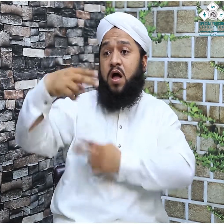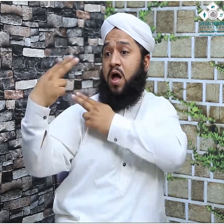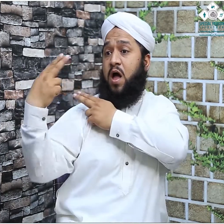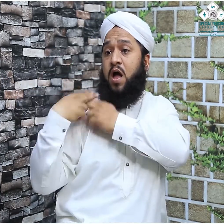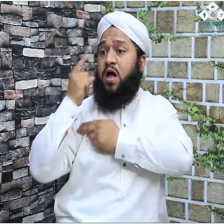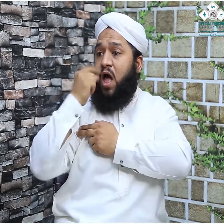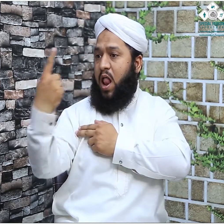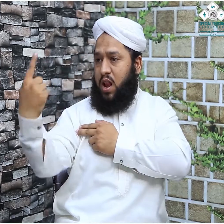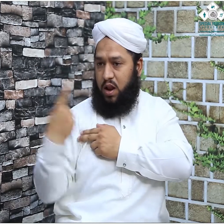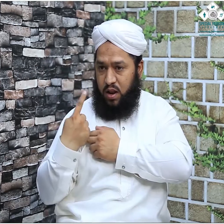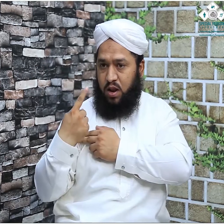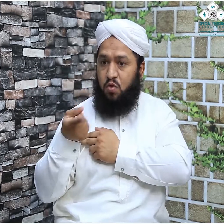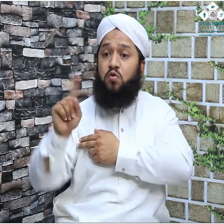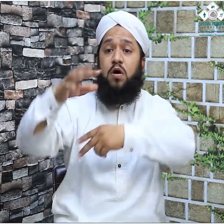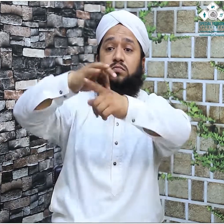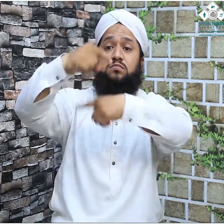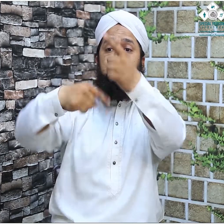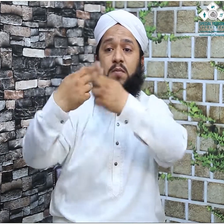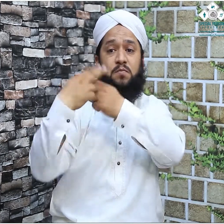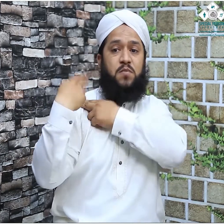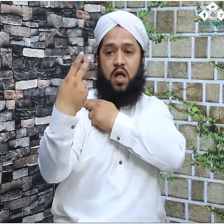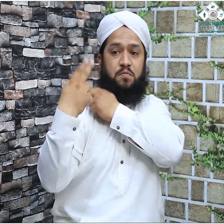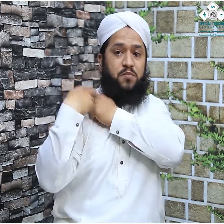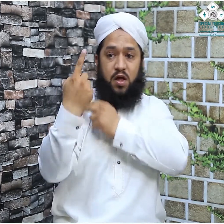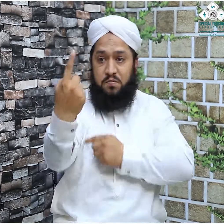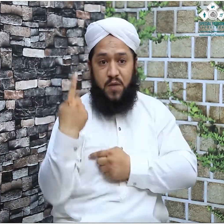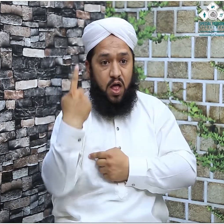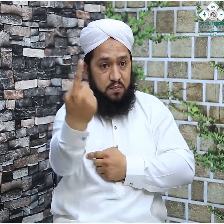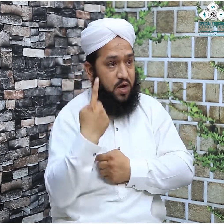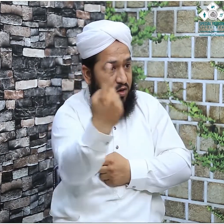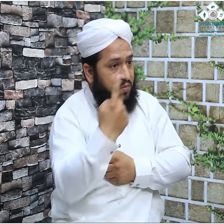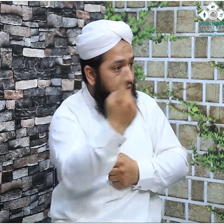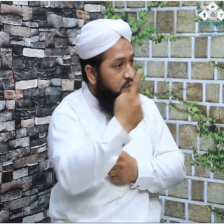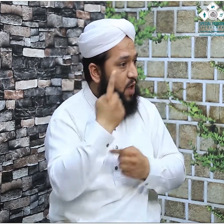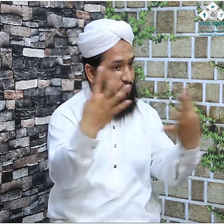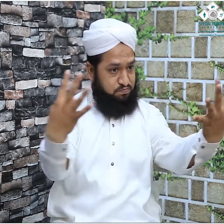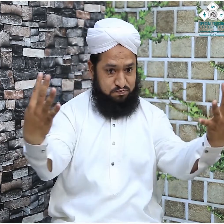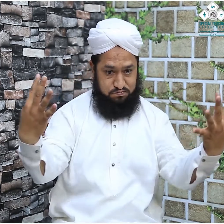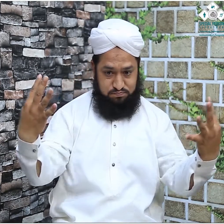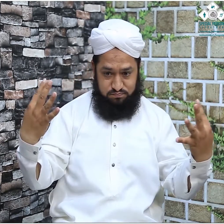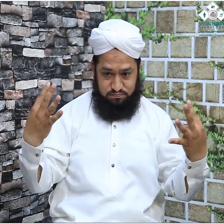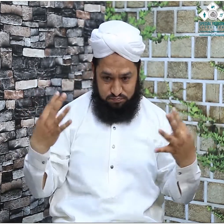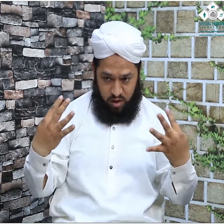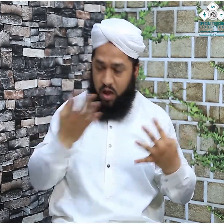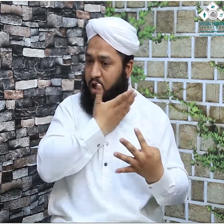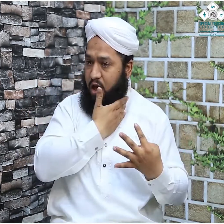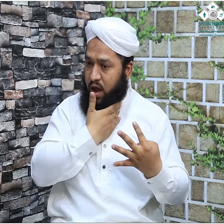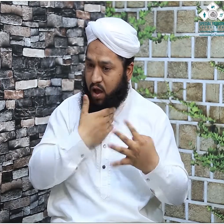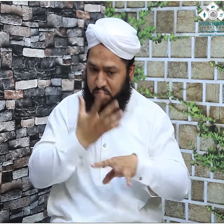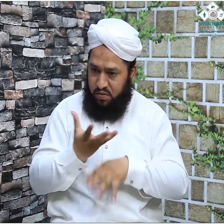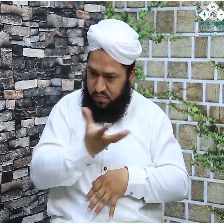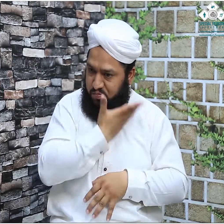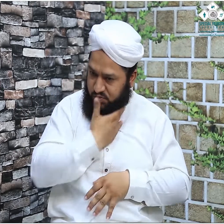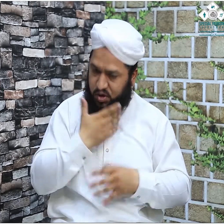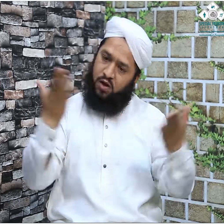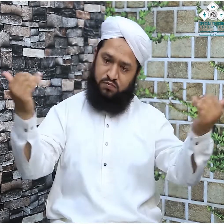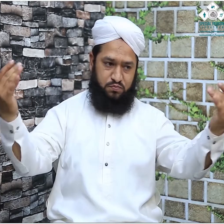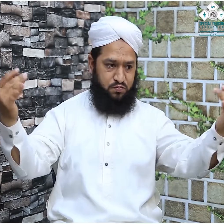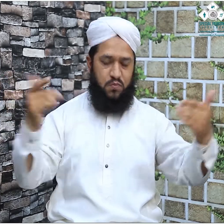حجرِ اسوط کو فکس کرنے کے لیے آگے آ جائے تو سب نے اپنے گویا سردار کو یا اپنے نمائندہ کو آگے کر دیا اب پیارے آقا علیہ وسلم